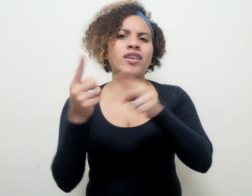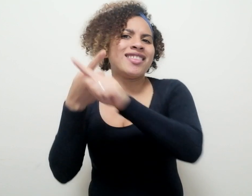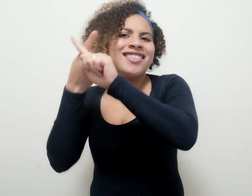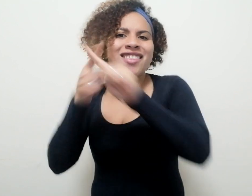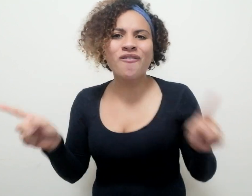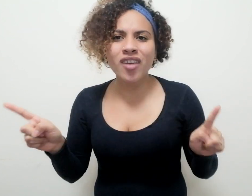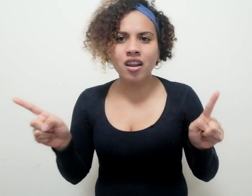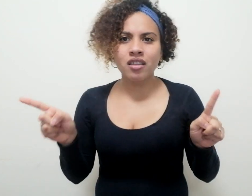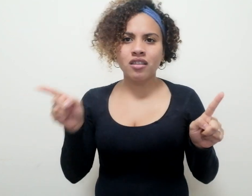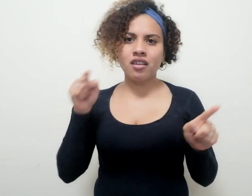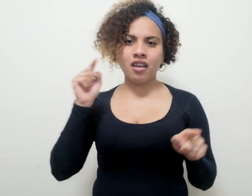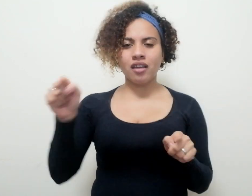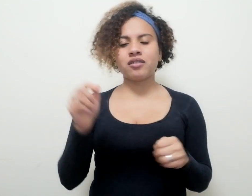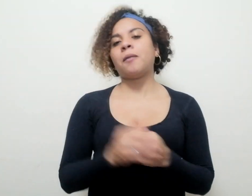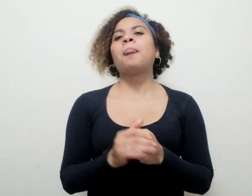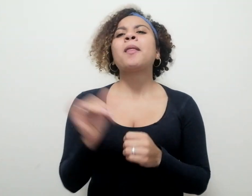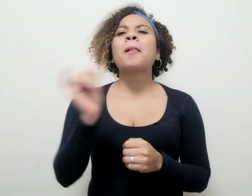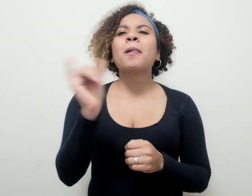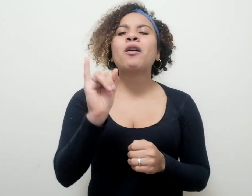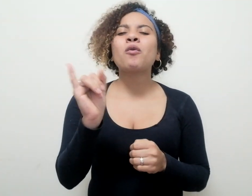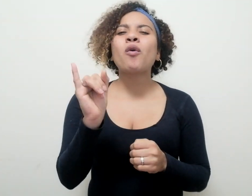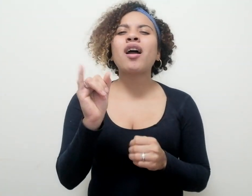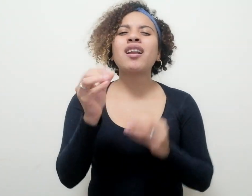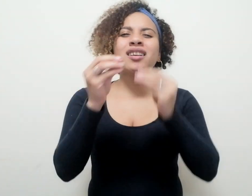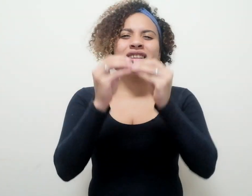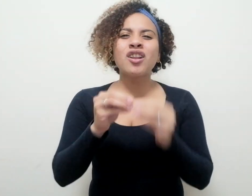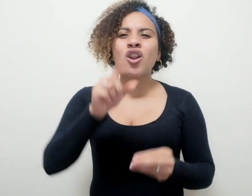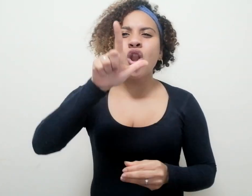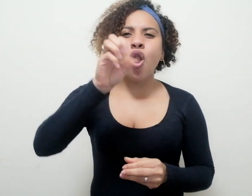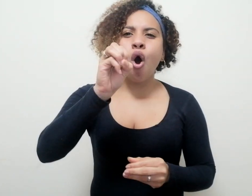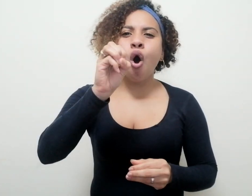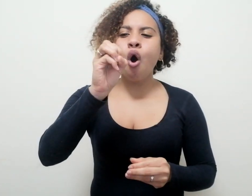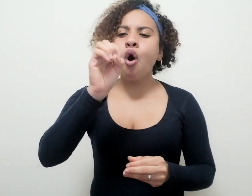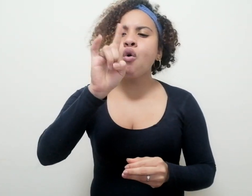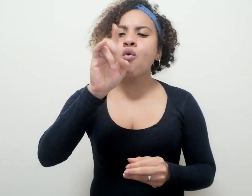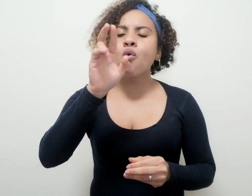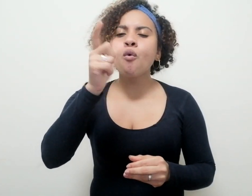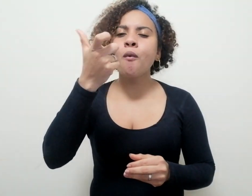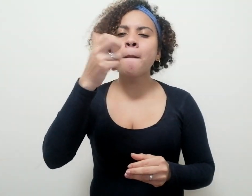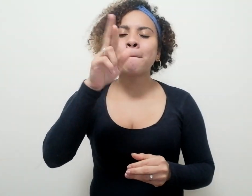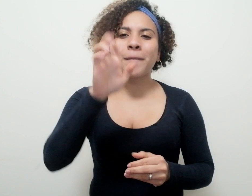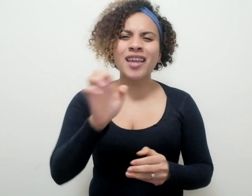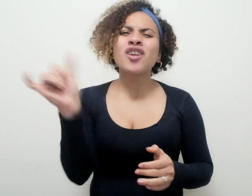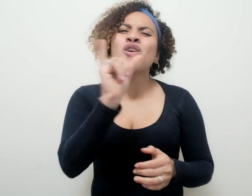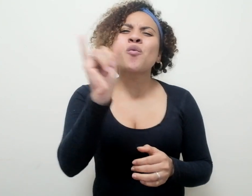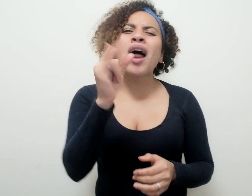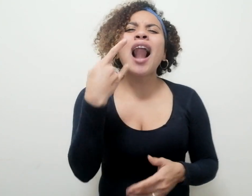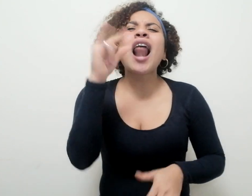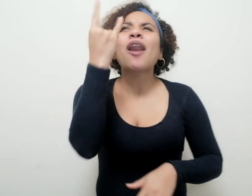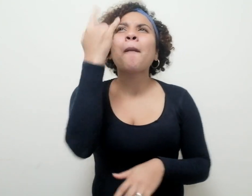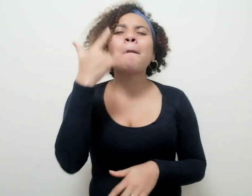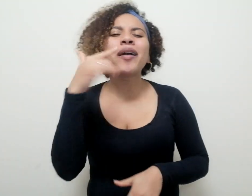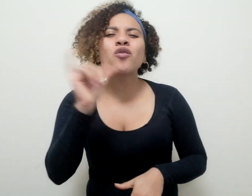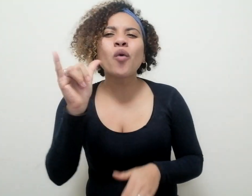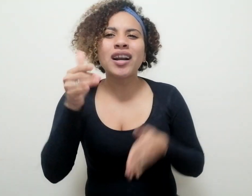estilo de Louvre, digamos, algo más parecido al Cementerio de la